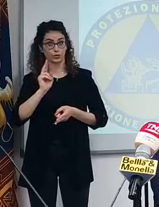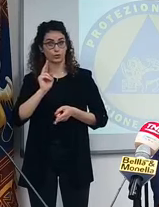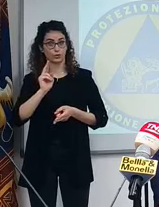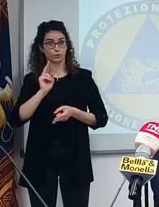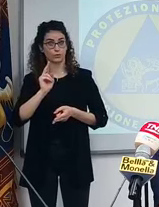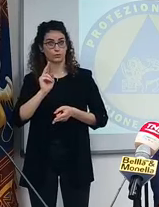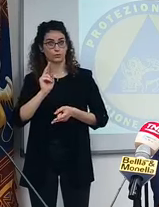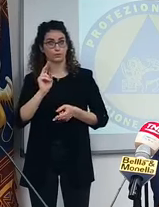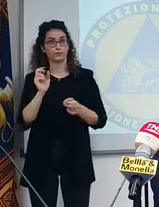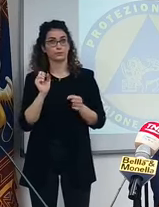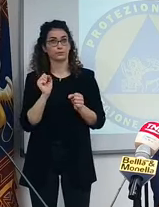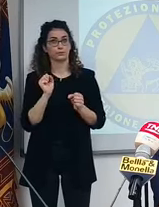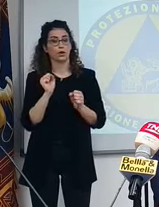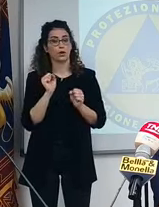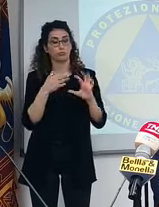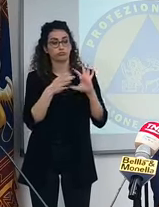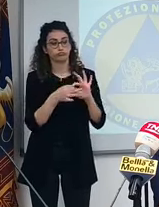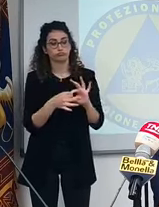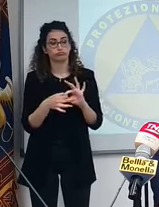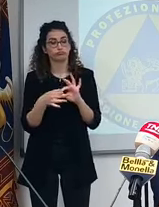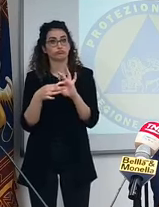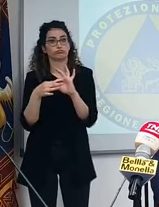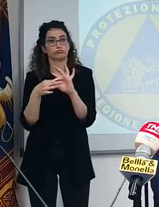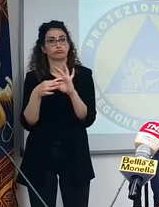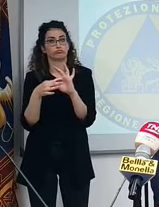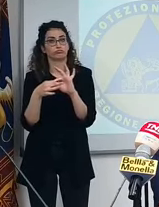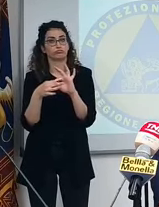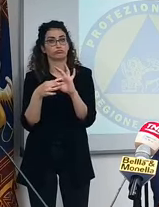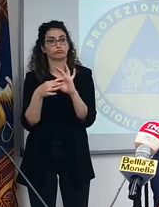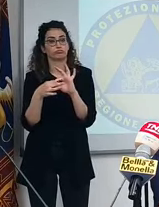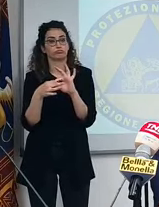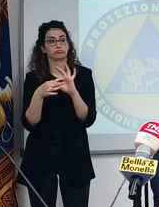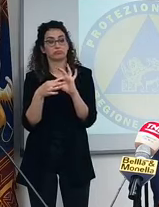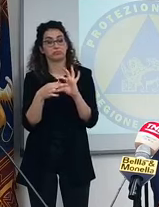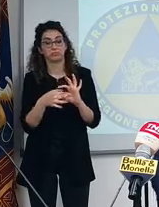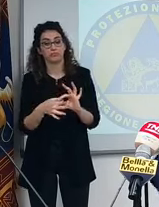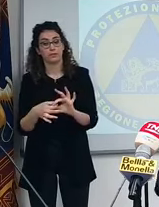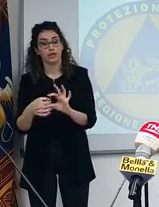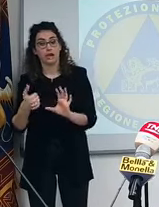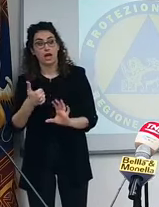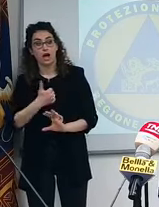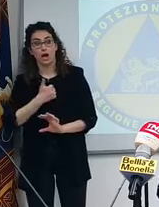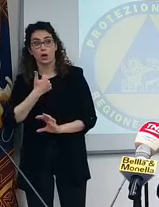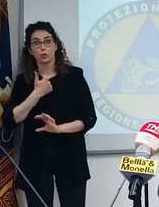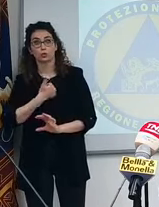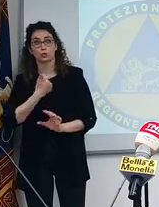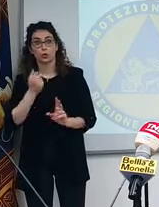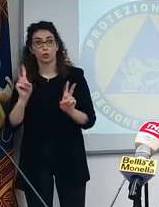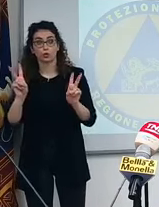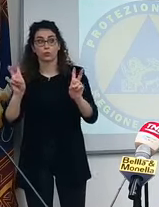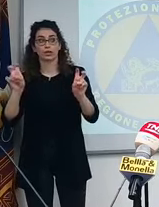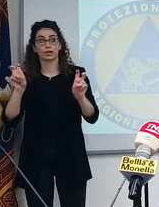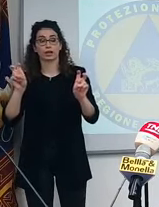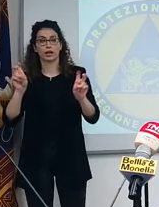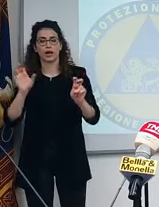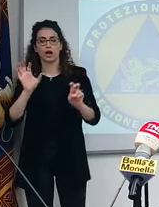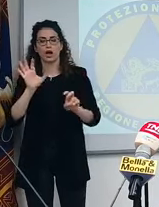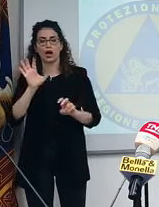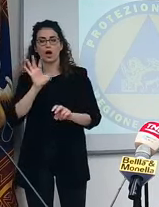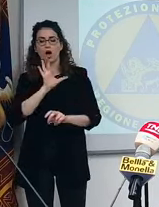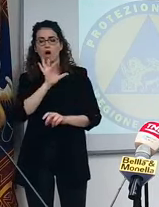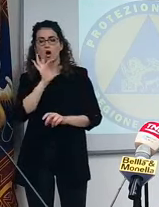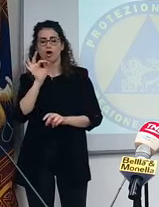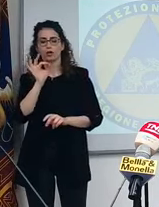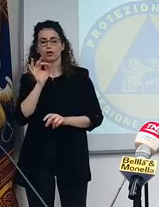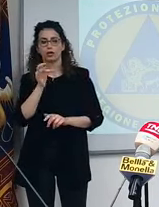Ci possiamo collegarlo a un qualche aspetto di autonomia? O di presa di coscienza maggiore?